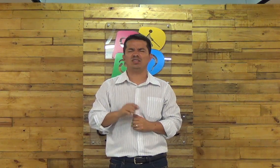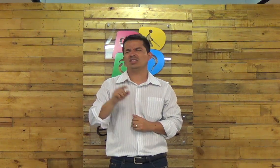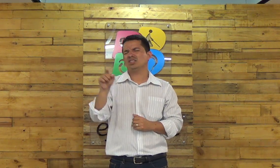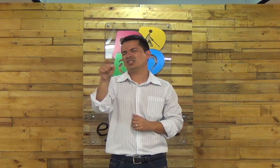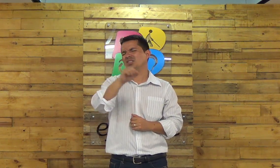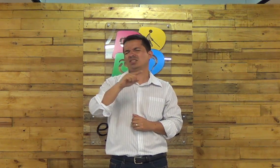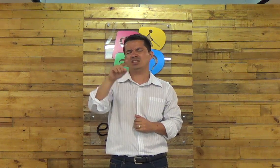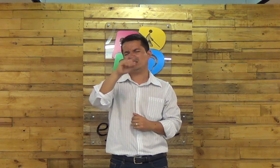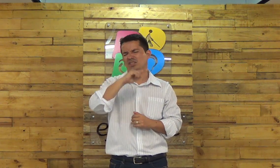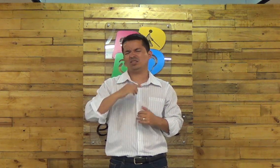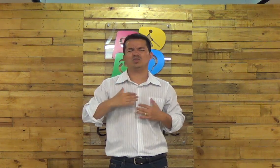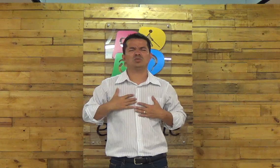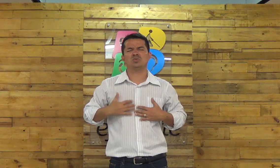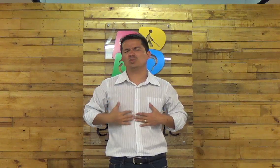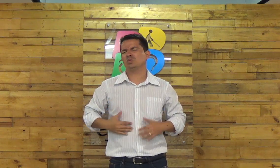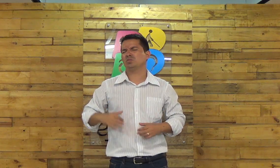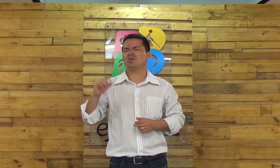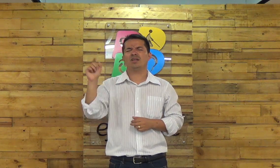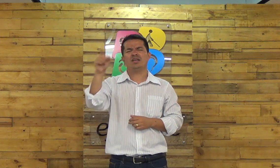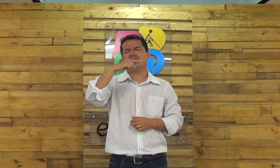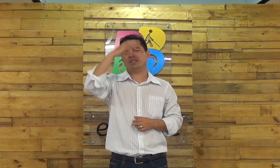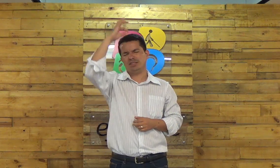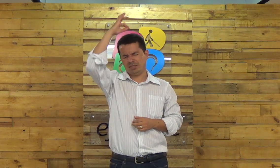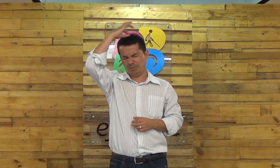cuida da alma do corpo